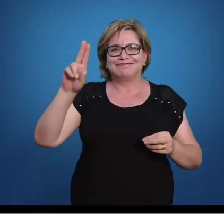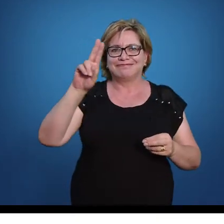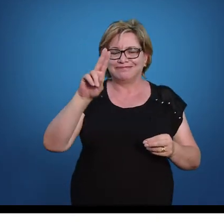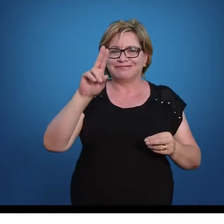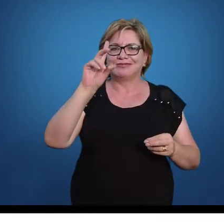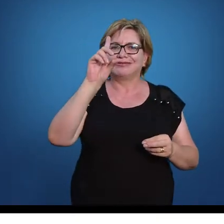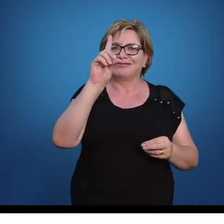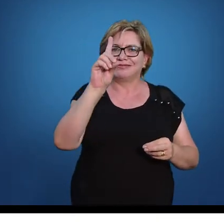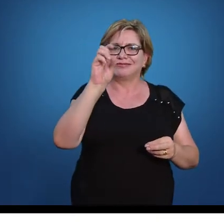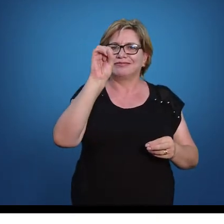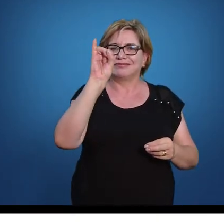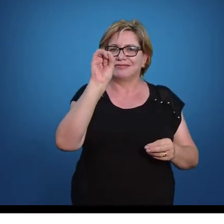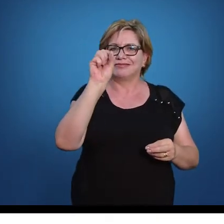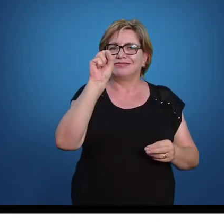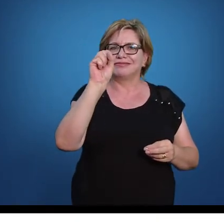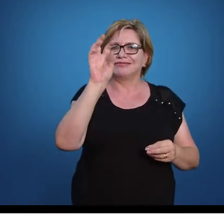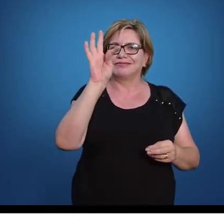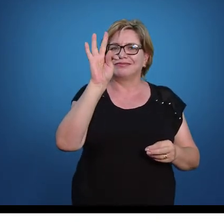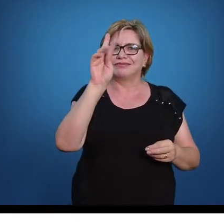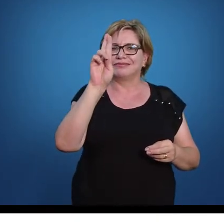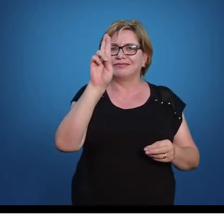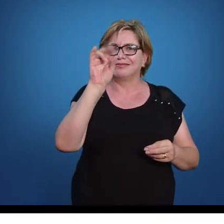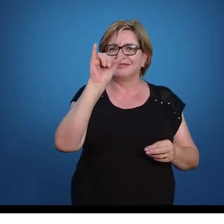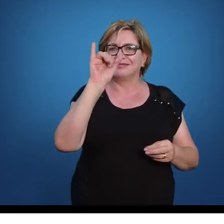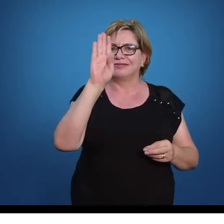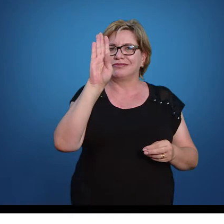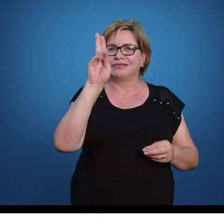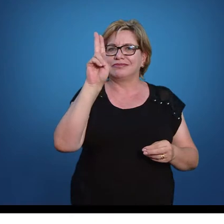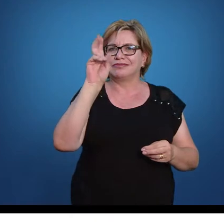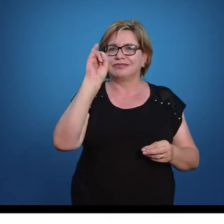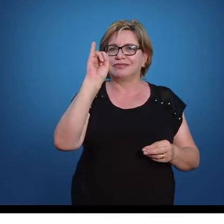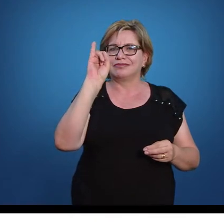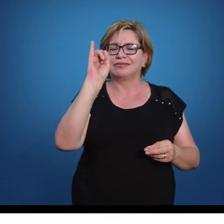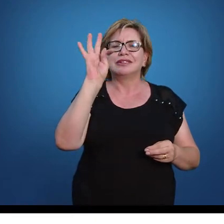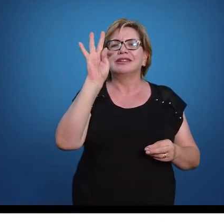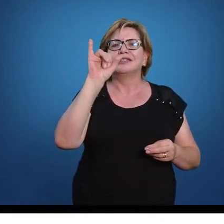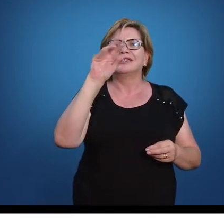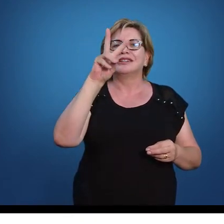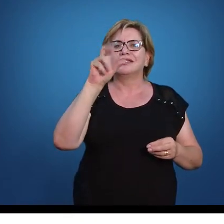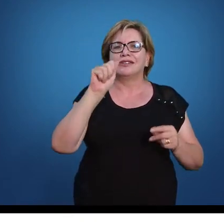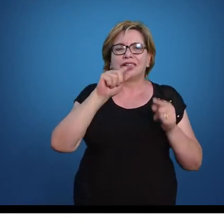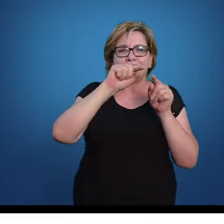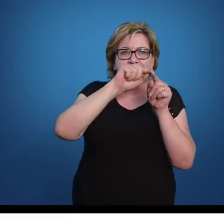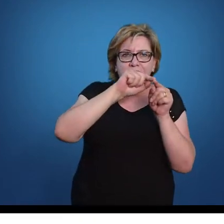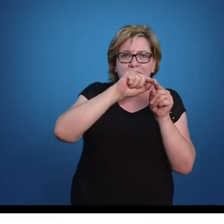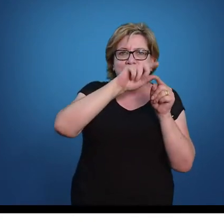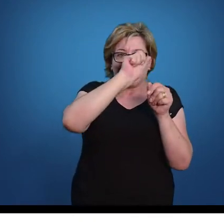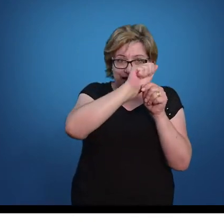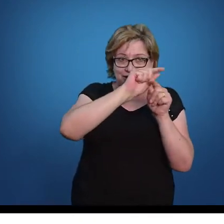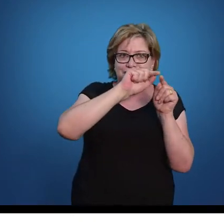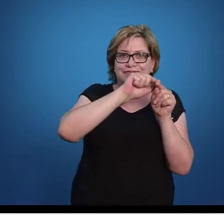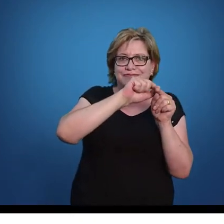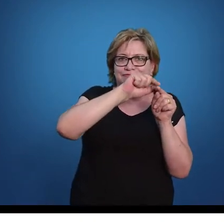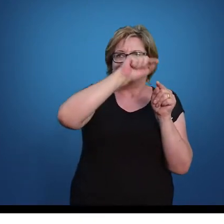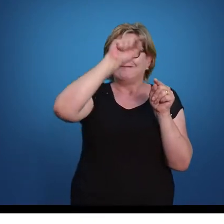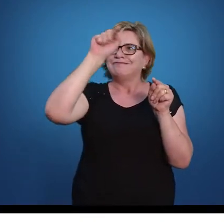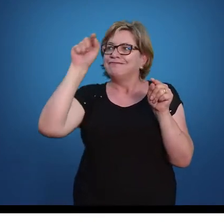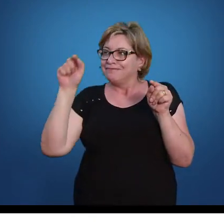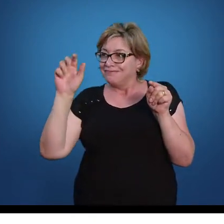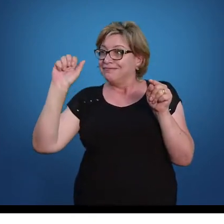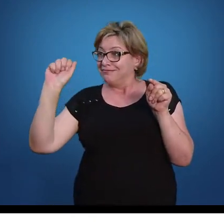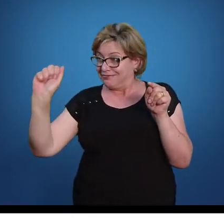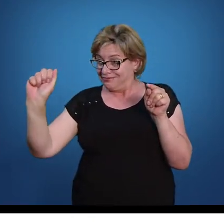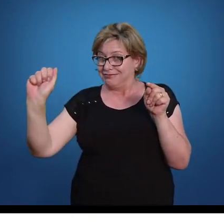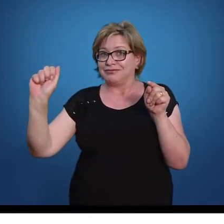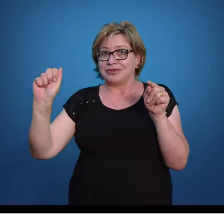chama distributiva. O que quer dizer isso? Quer dizer que esse primeiro a aqui vai multiplicar tanto o a que está no próximo